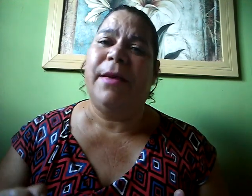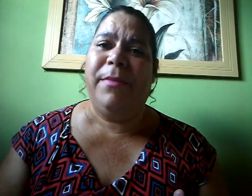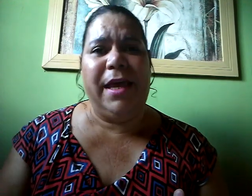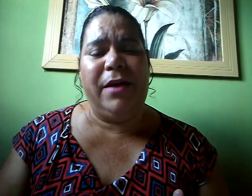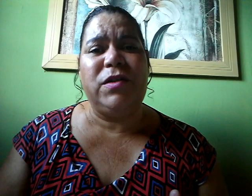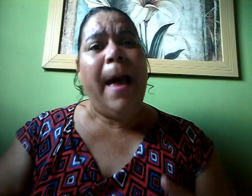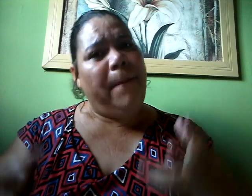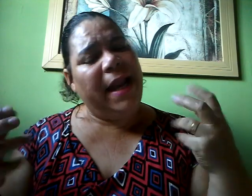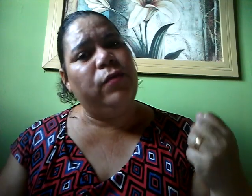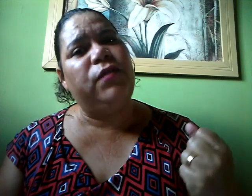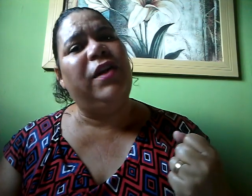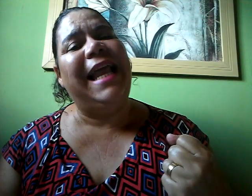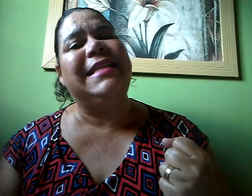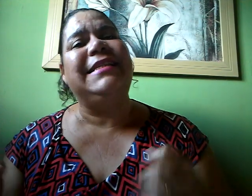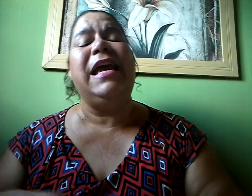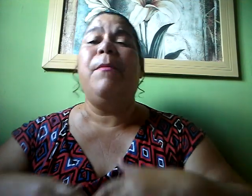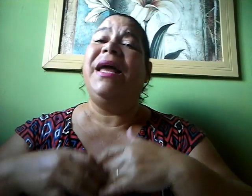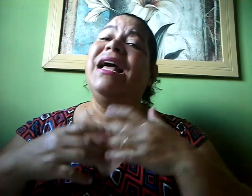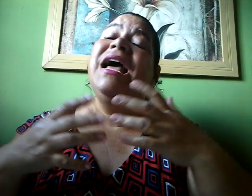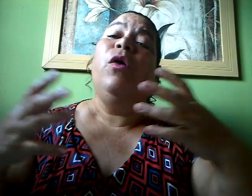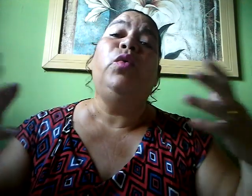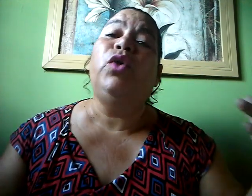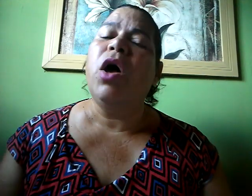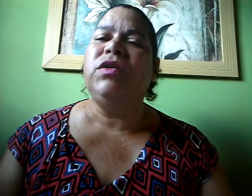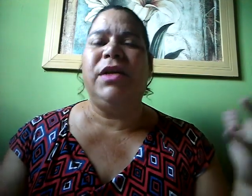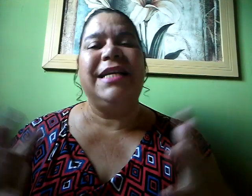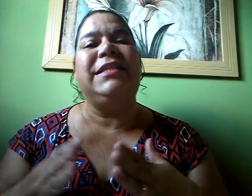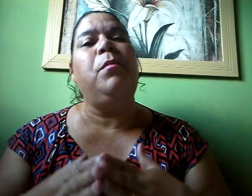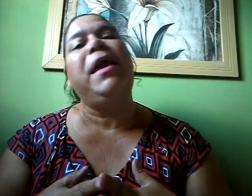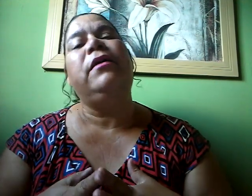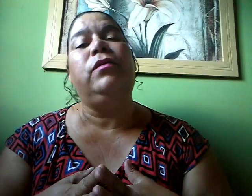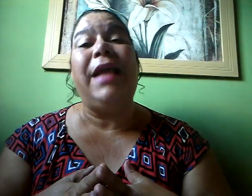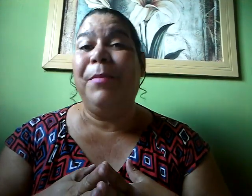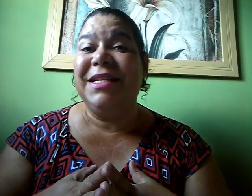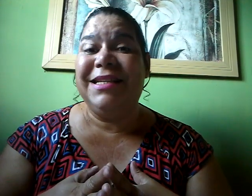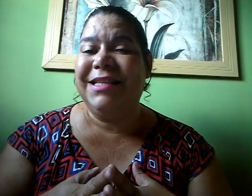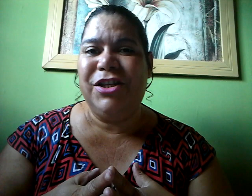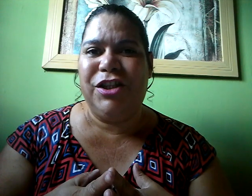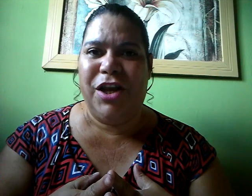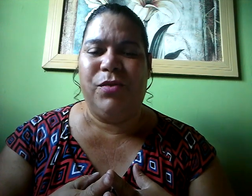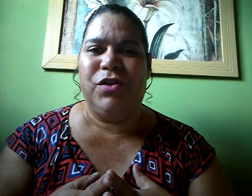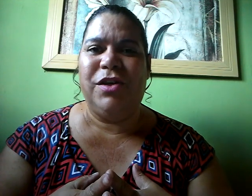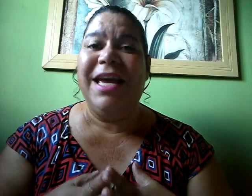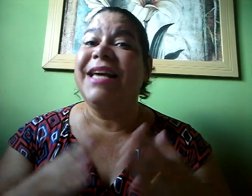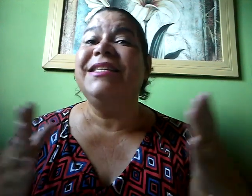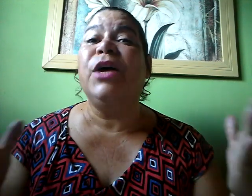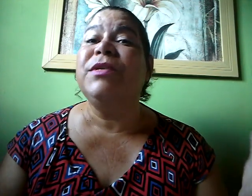amigos Para nos fortalecer Para o nosso crescimento Na presença de Deus Estamos